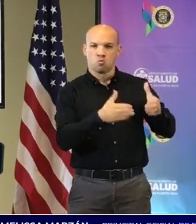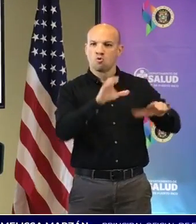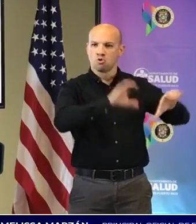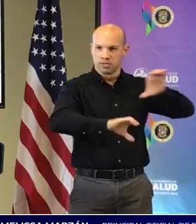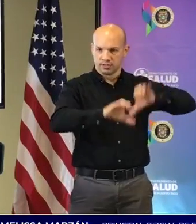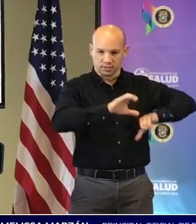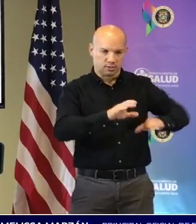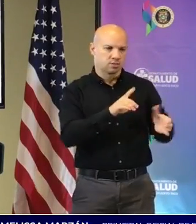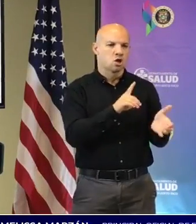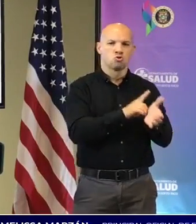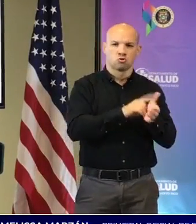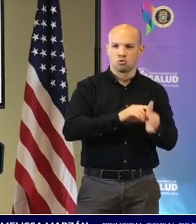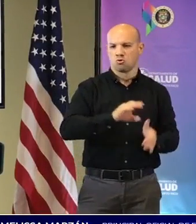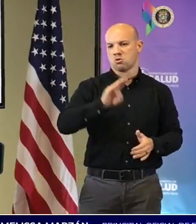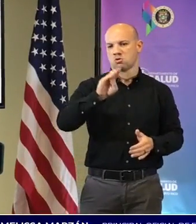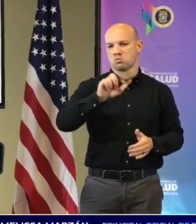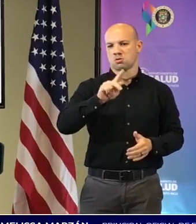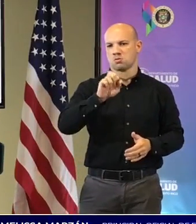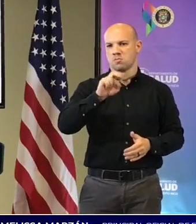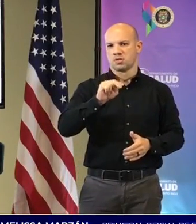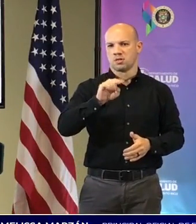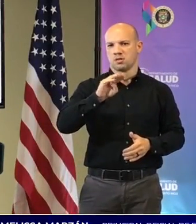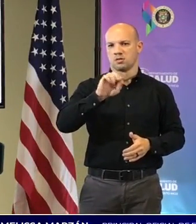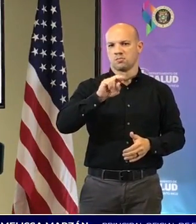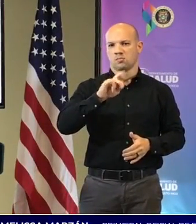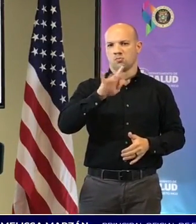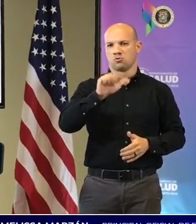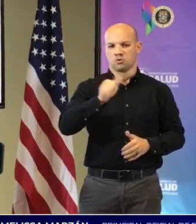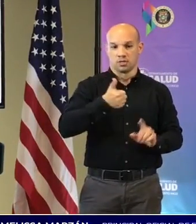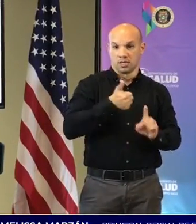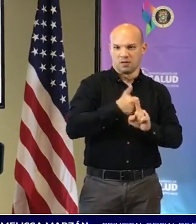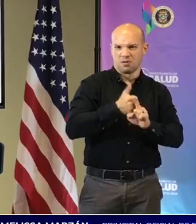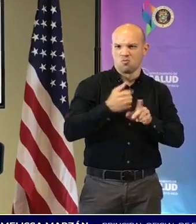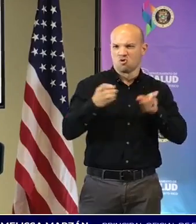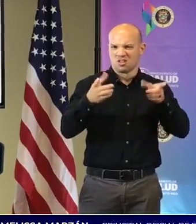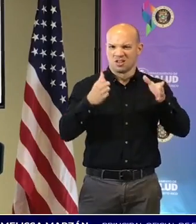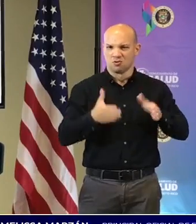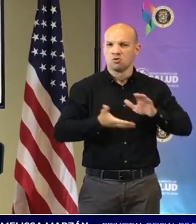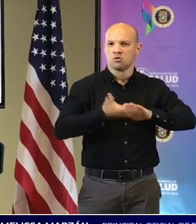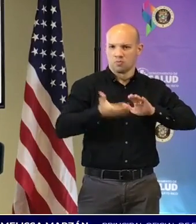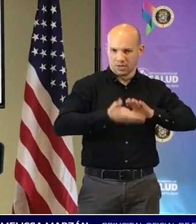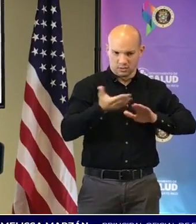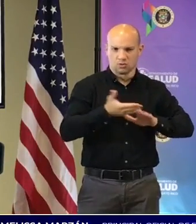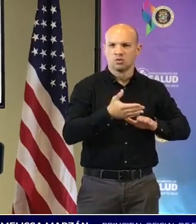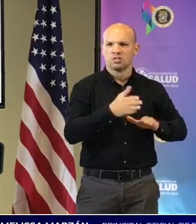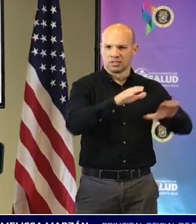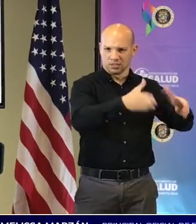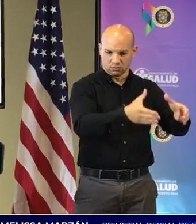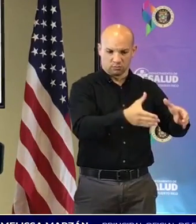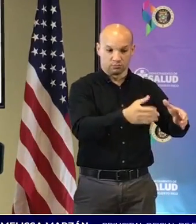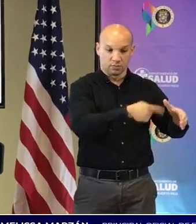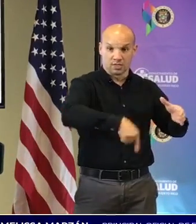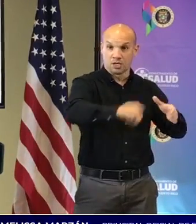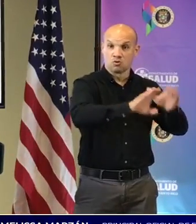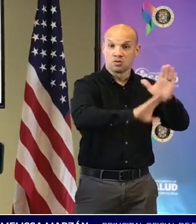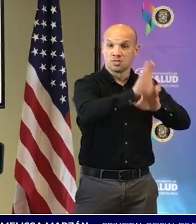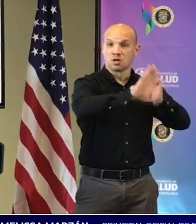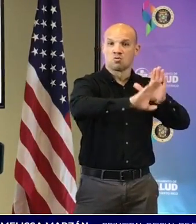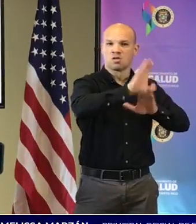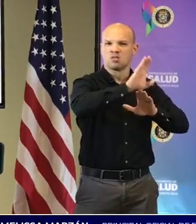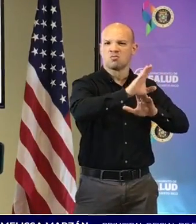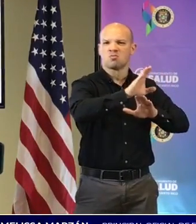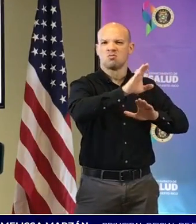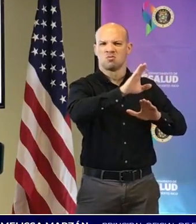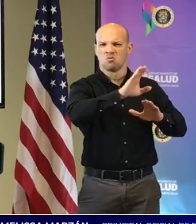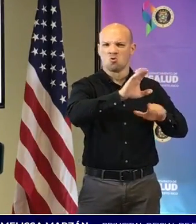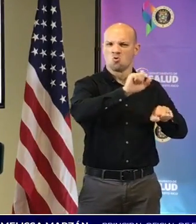doctor Martín Montoya quien es director de operaciones del Fideicomiso y quienes están desarrollando también un